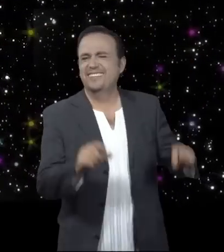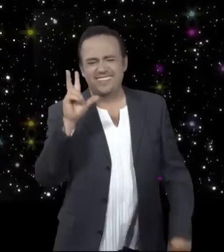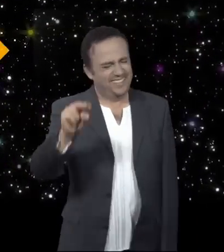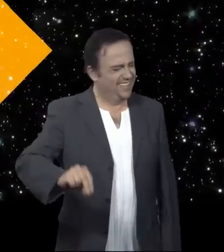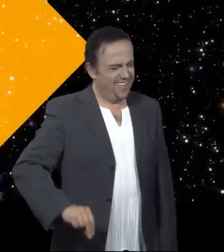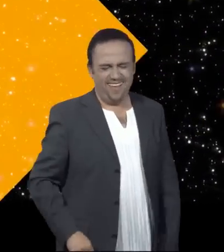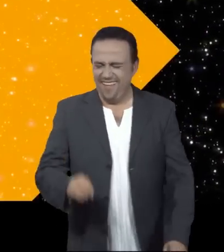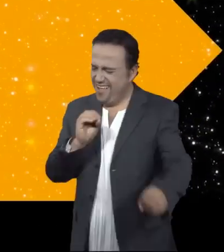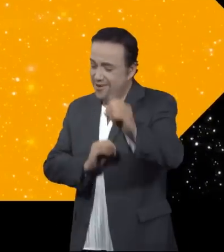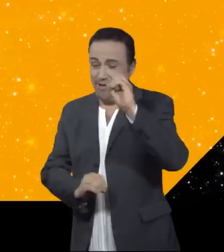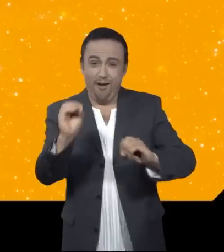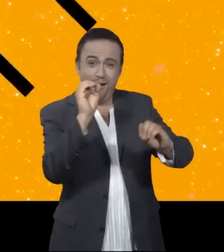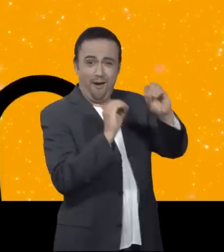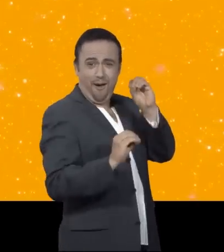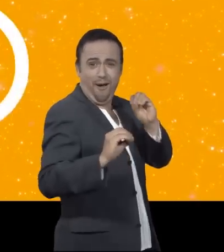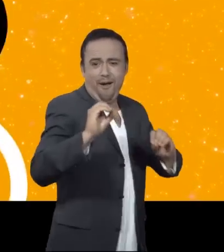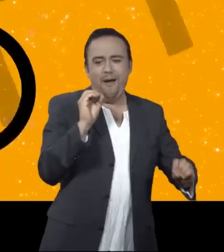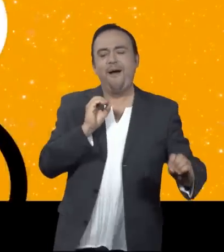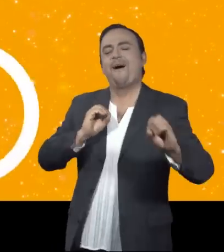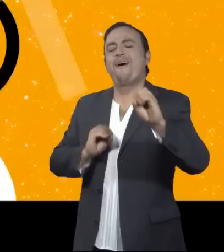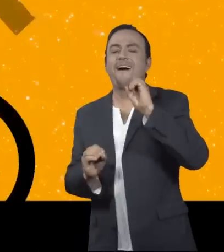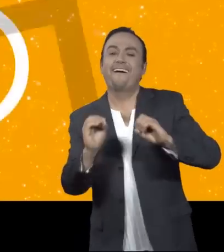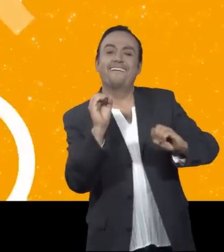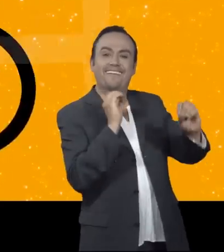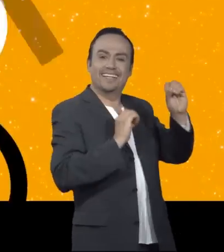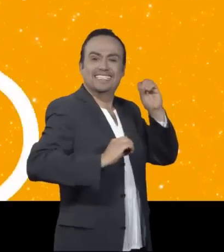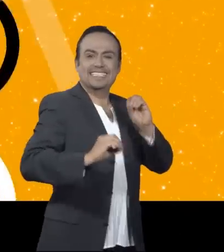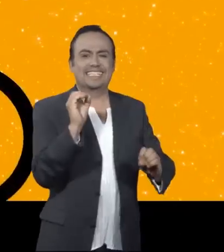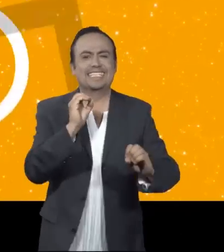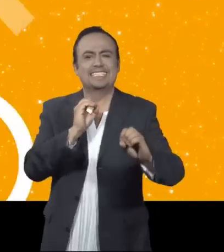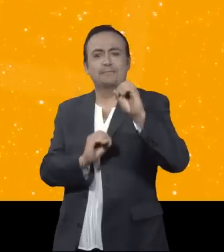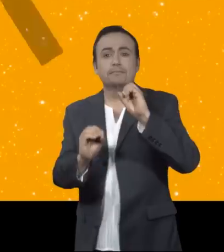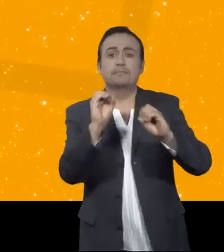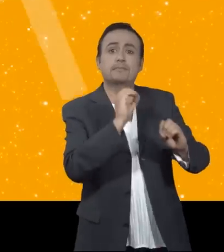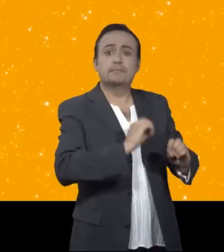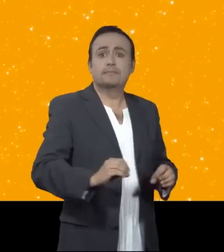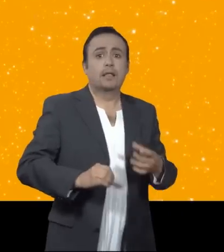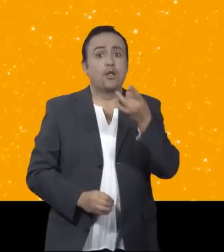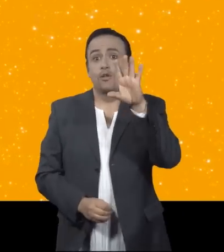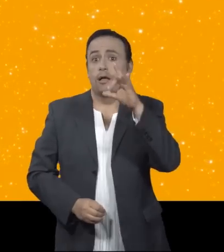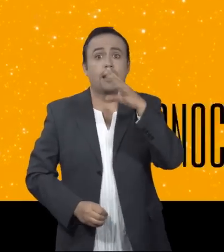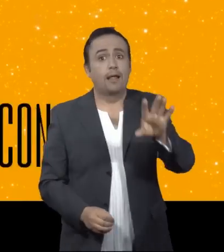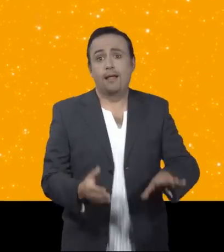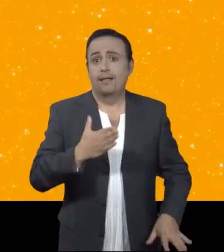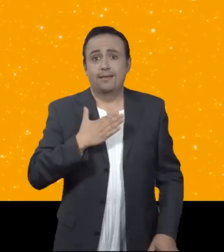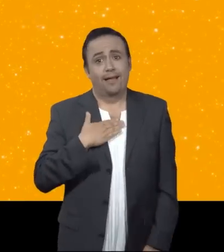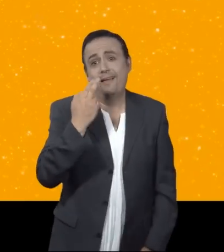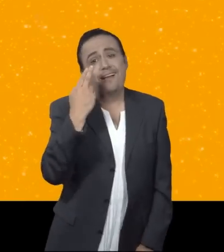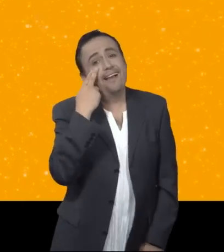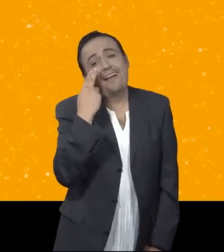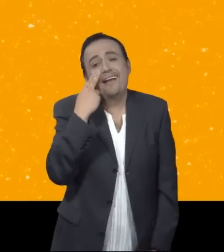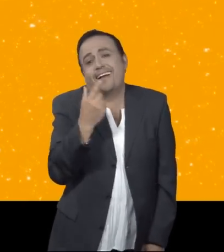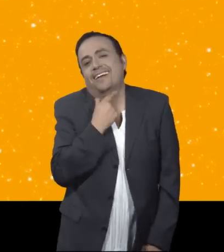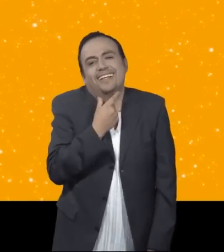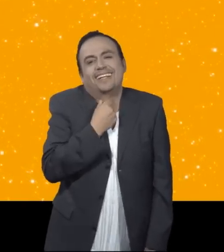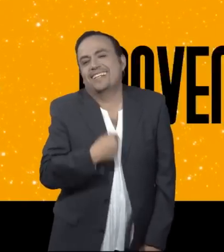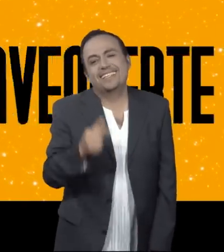no Oh, yo solo quiero conocerte, saludarte y